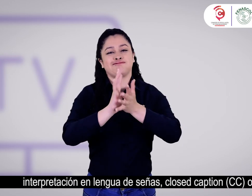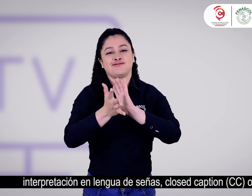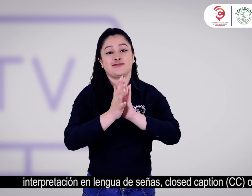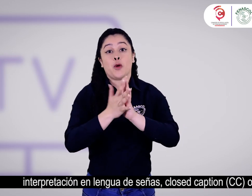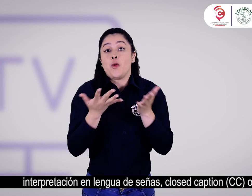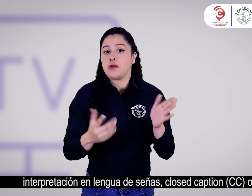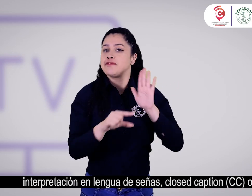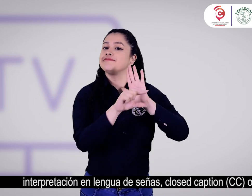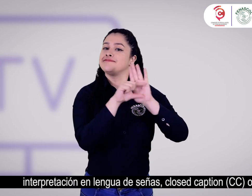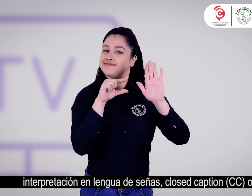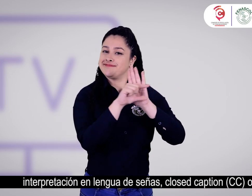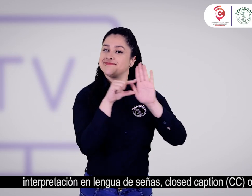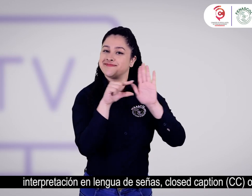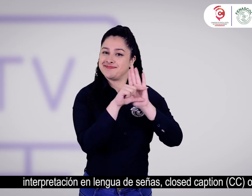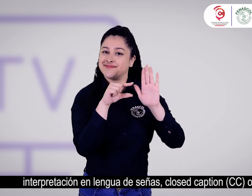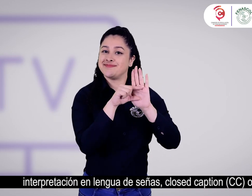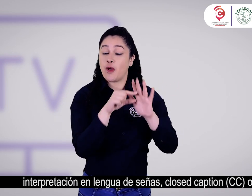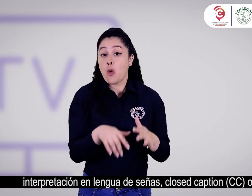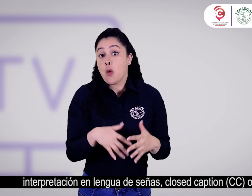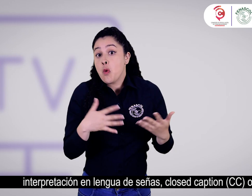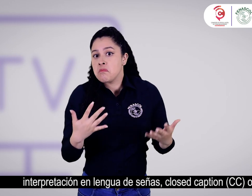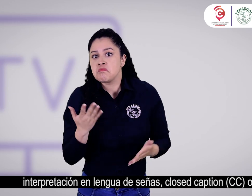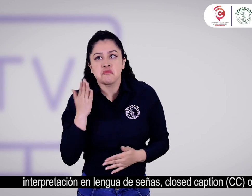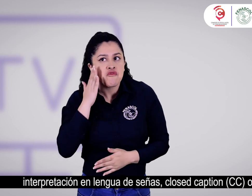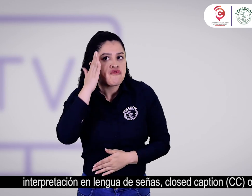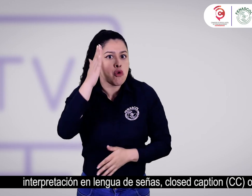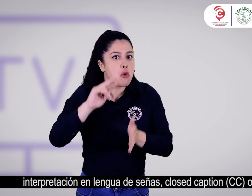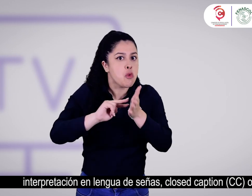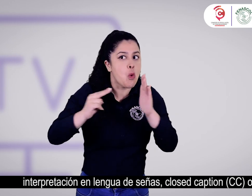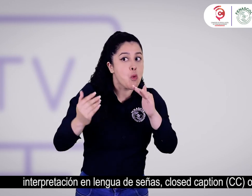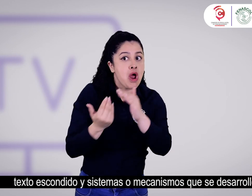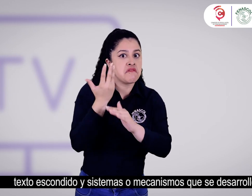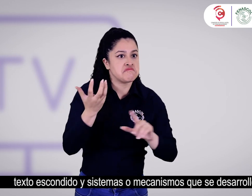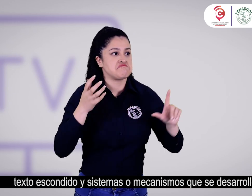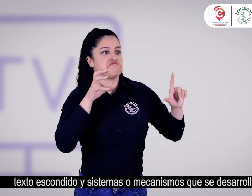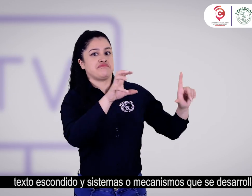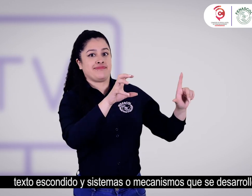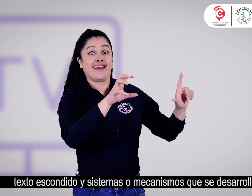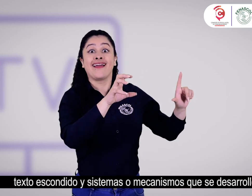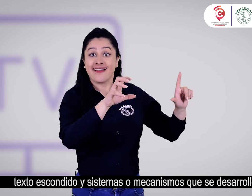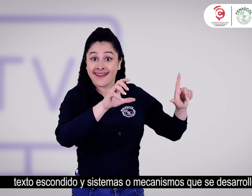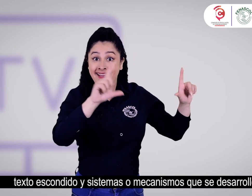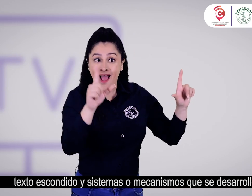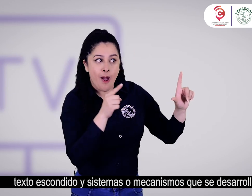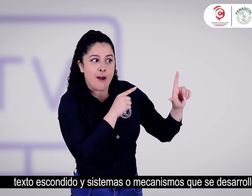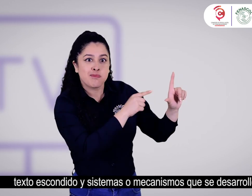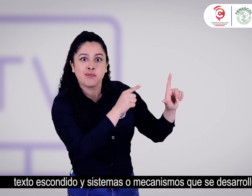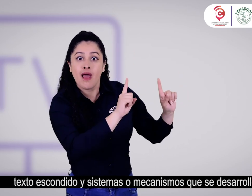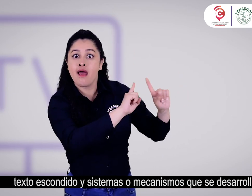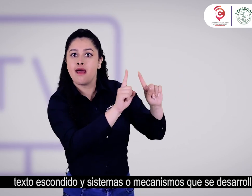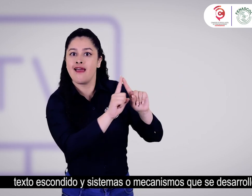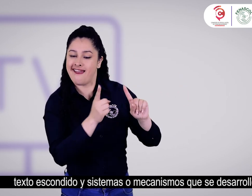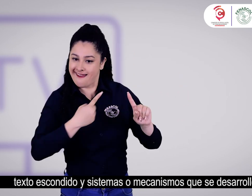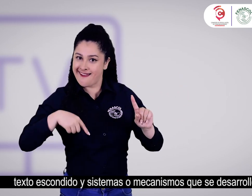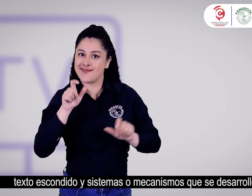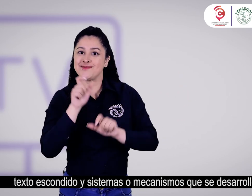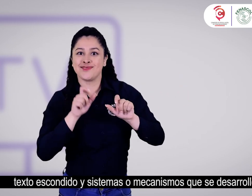interpretación en lengua de señas, closed caption o texto escondido y sistemas o mecanismos que se